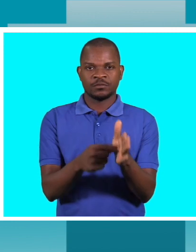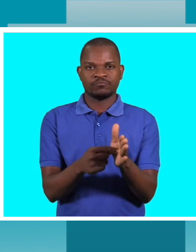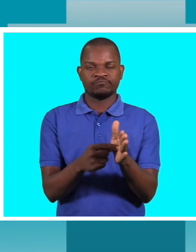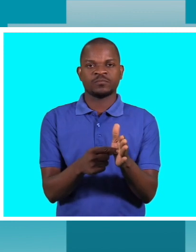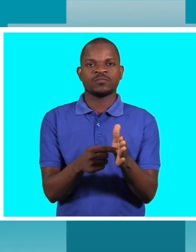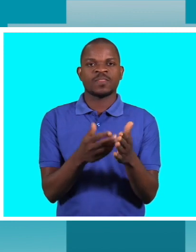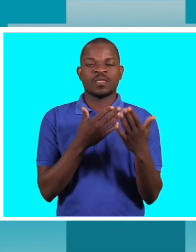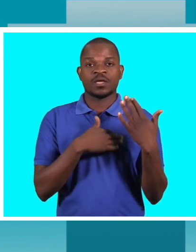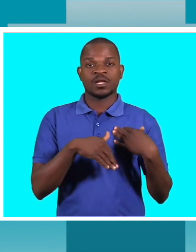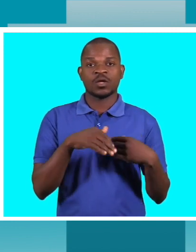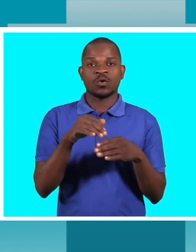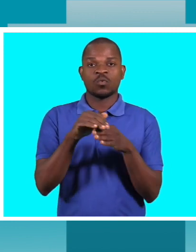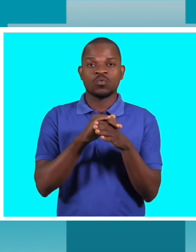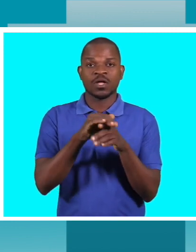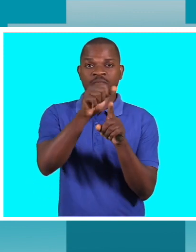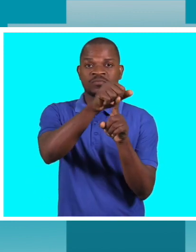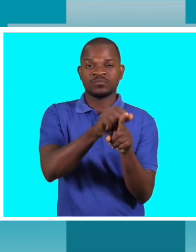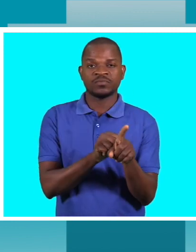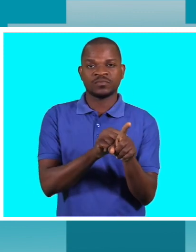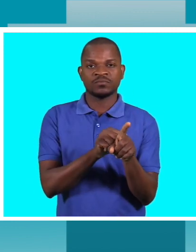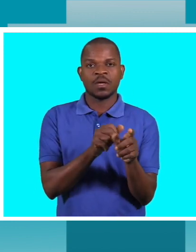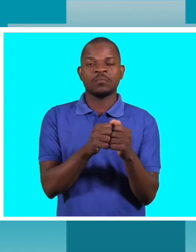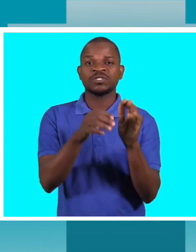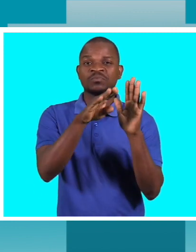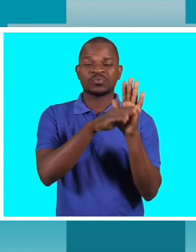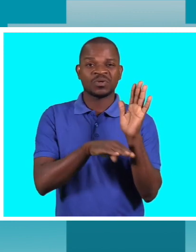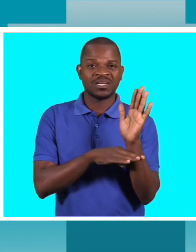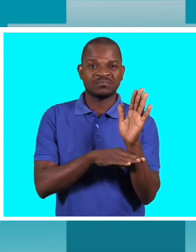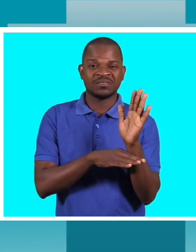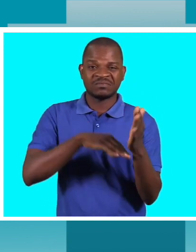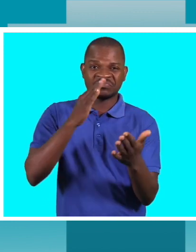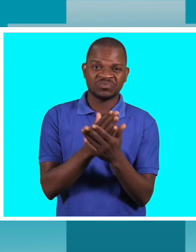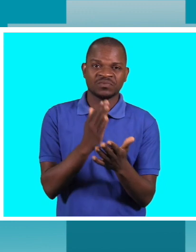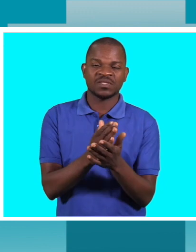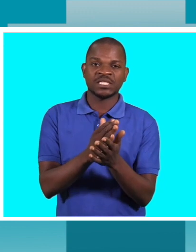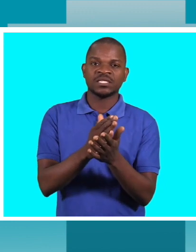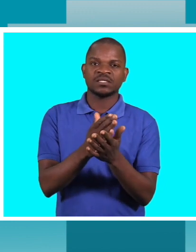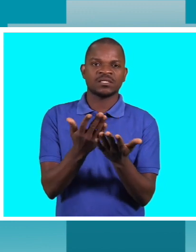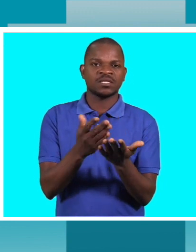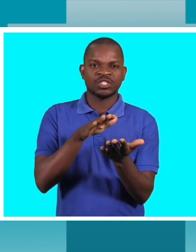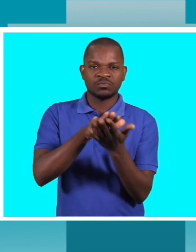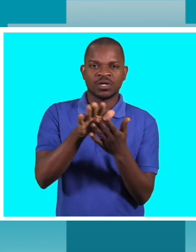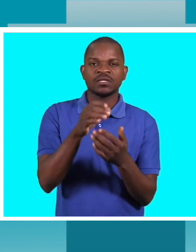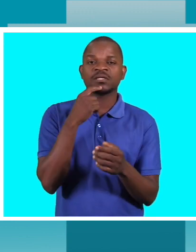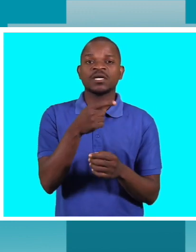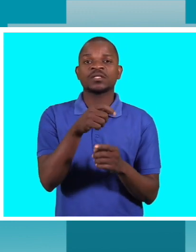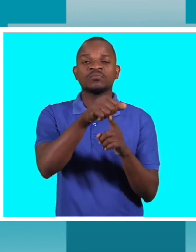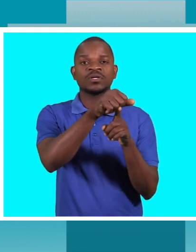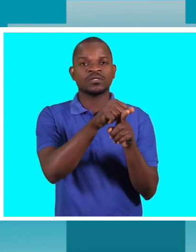usar o preservativo, eu ainda não vi programas concretos que dizem que este preservativo é